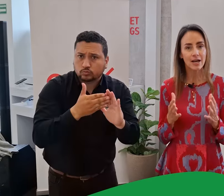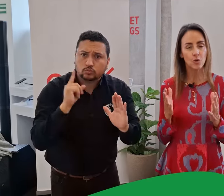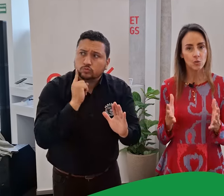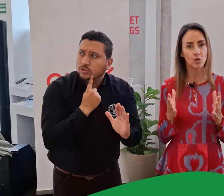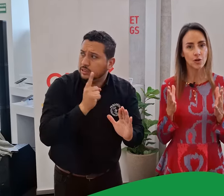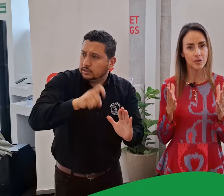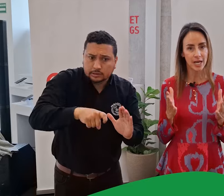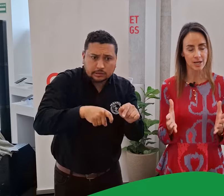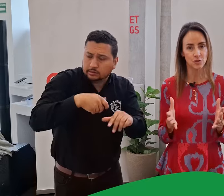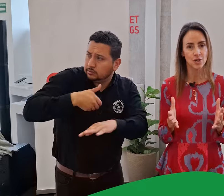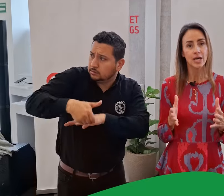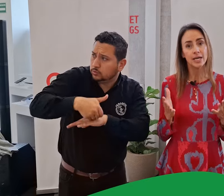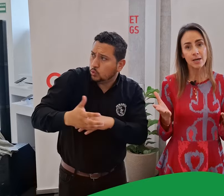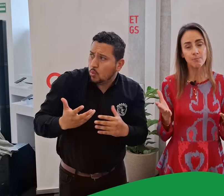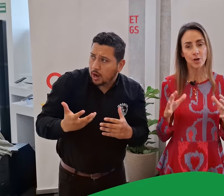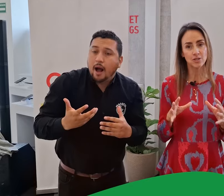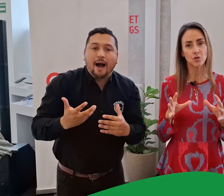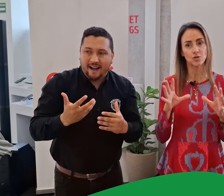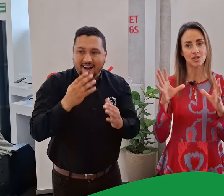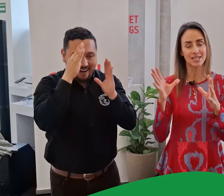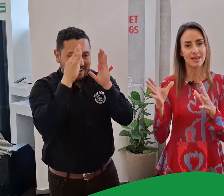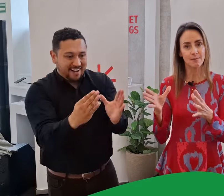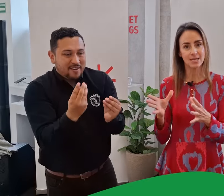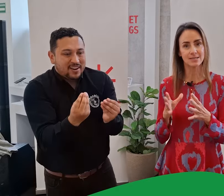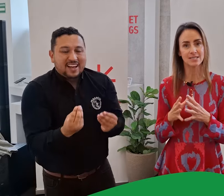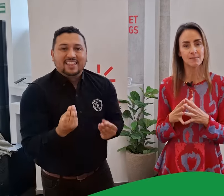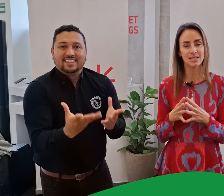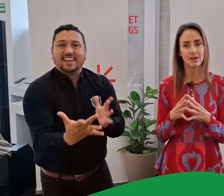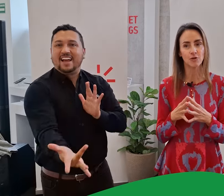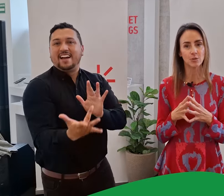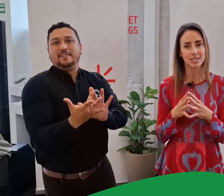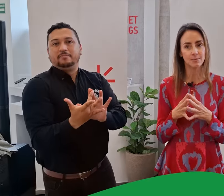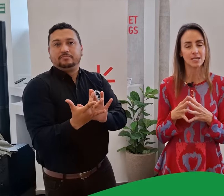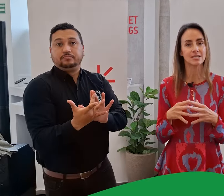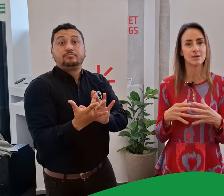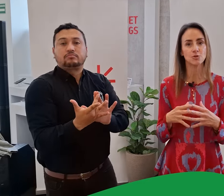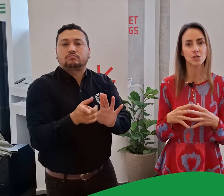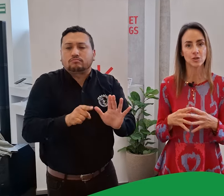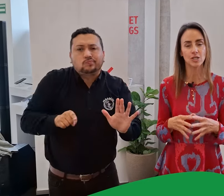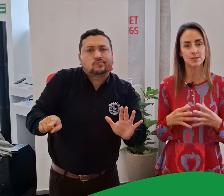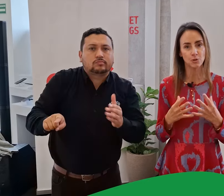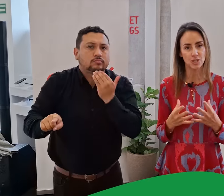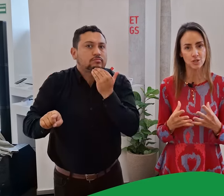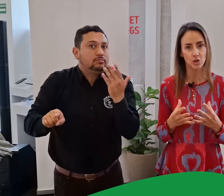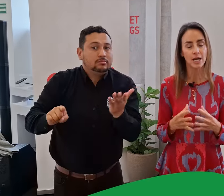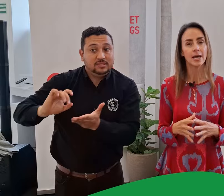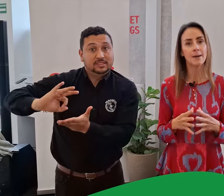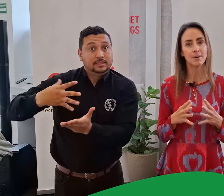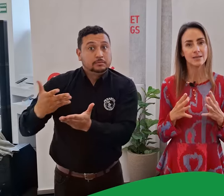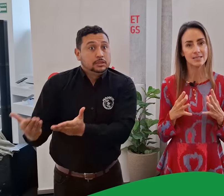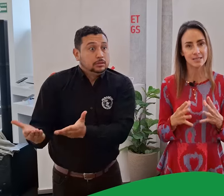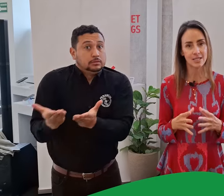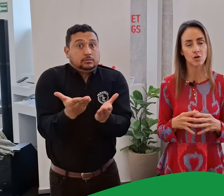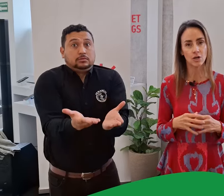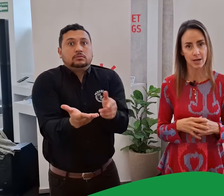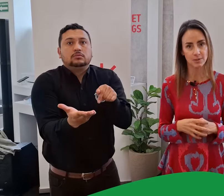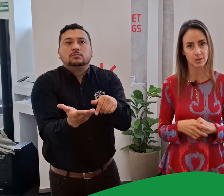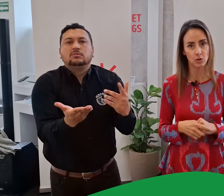uno de ellos. Y por eso, además de esa plataforma Servit que estamos poniendo a disposición en 25 CAPs en todo el